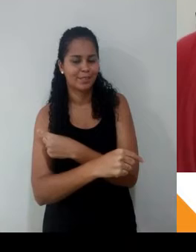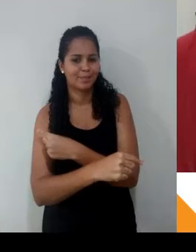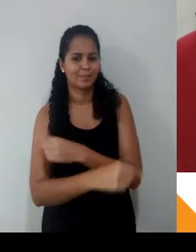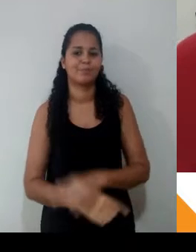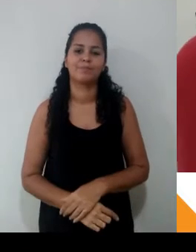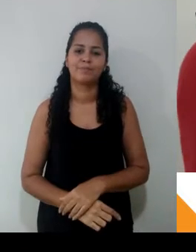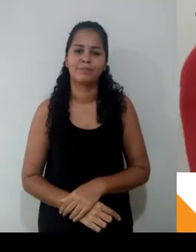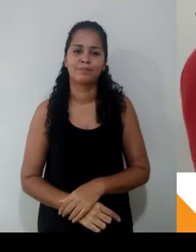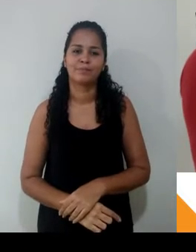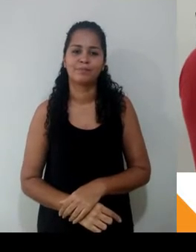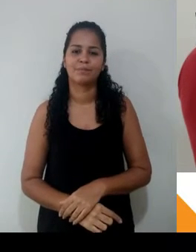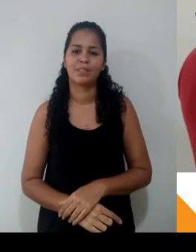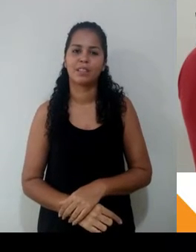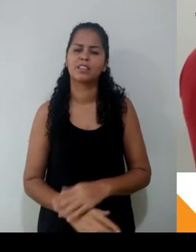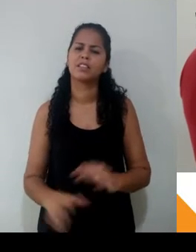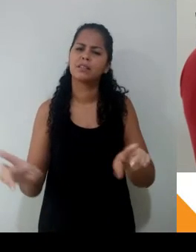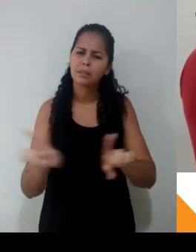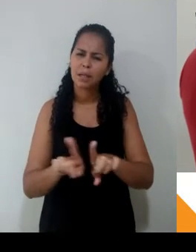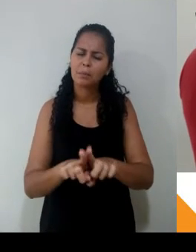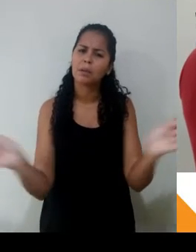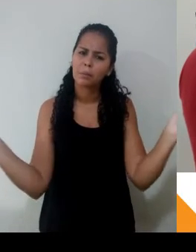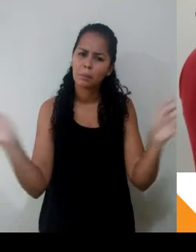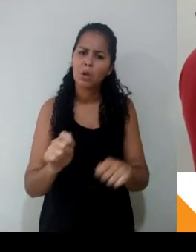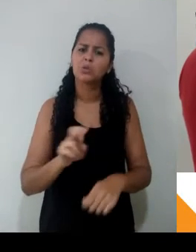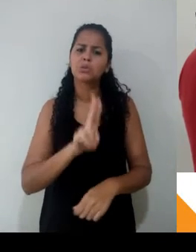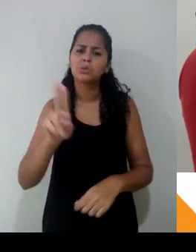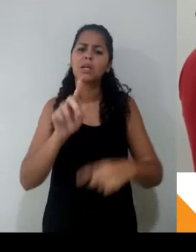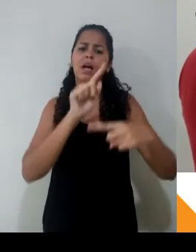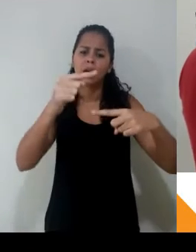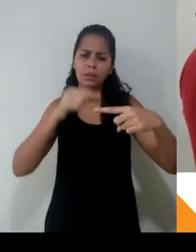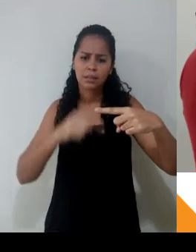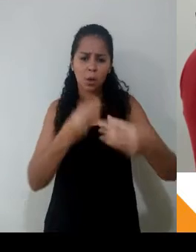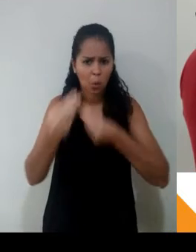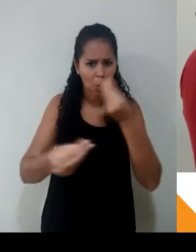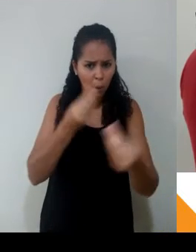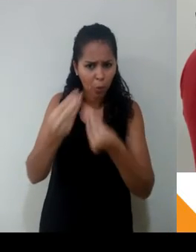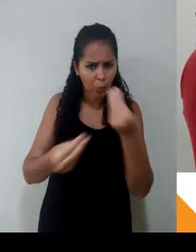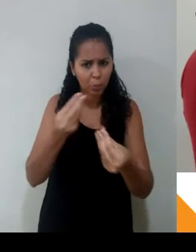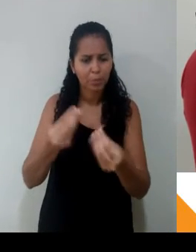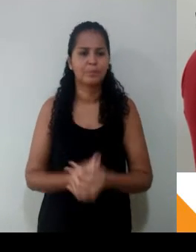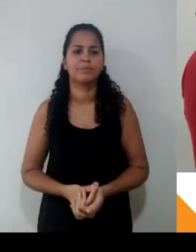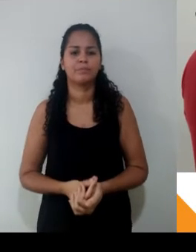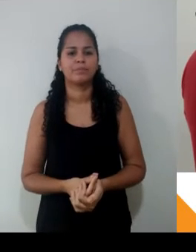razões. Aqui ficaria 12 sobre x igual a 32 sobre 40.